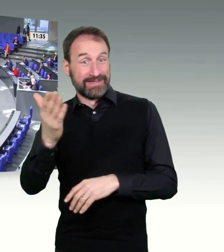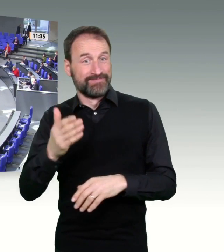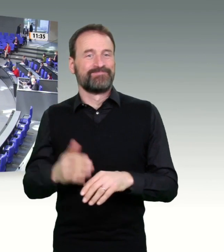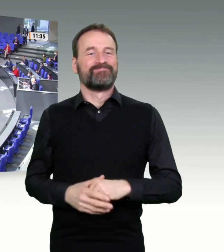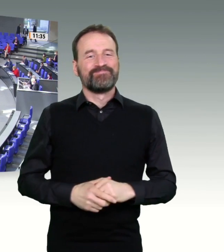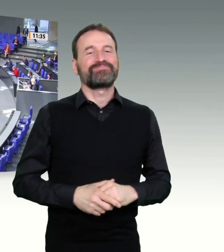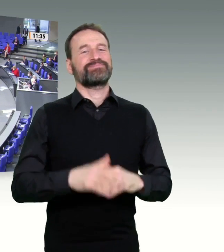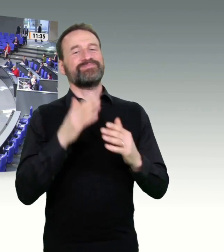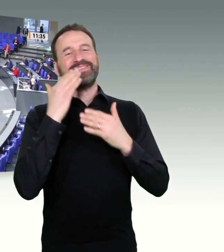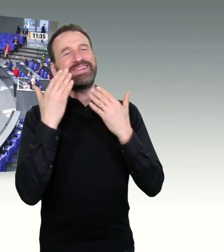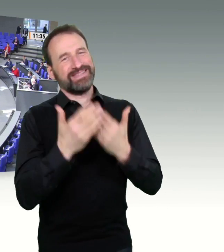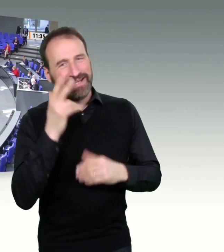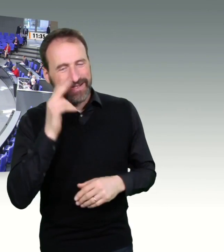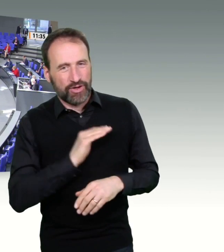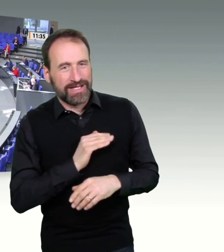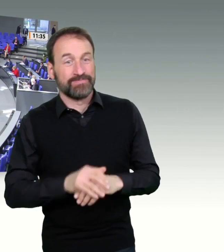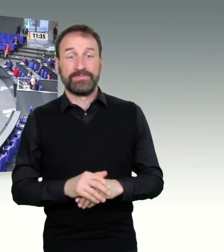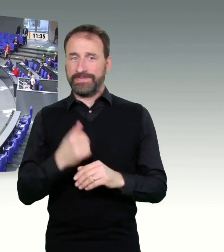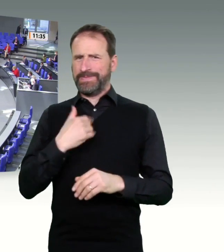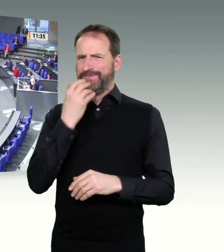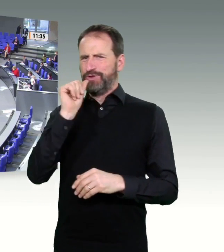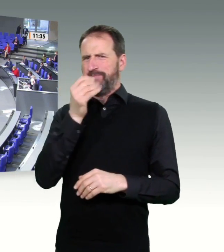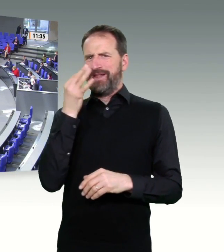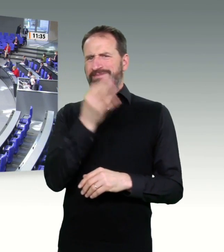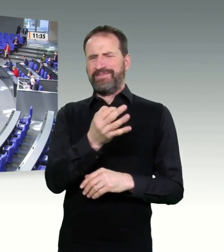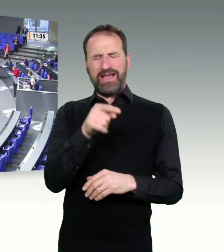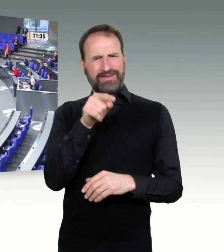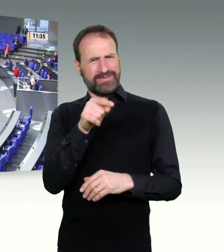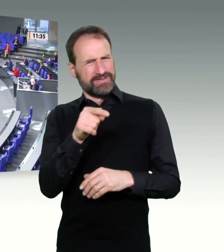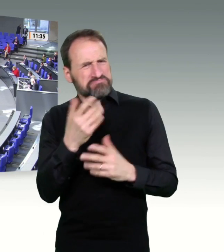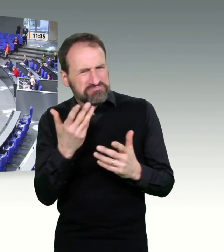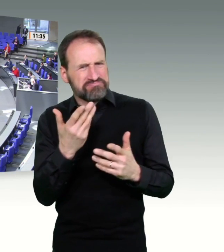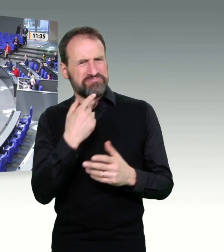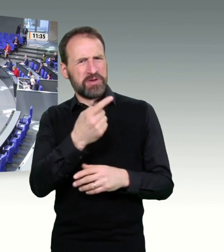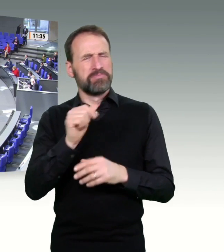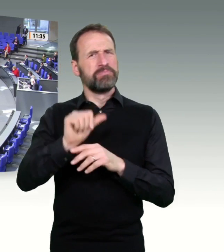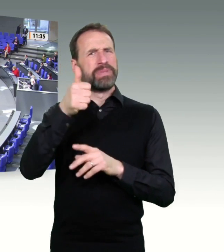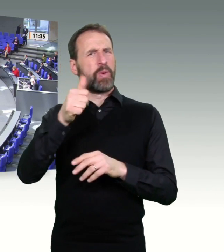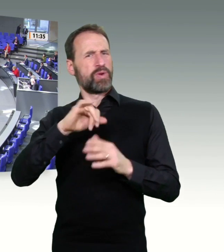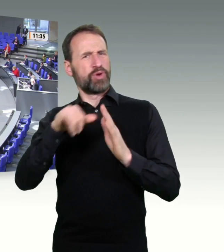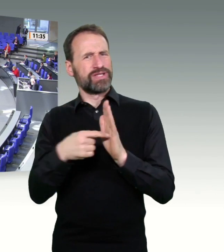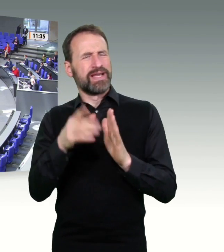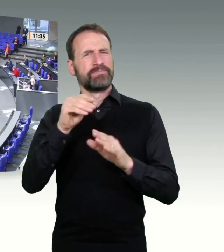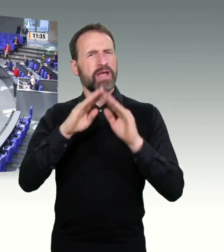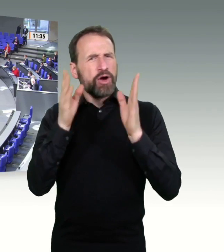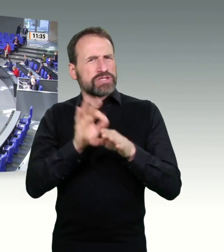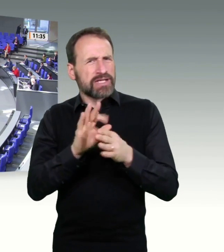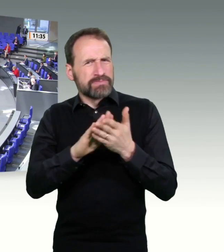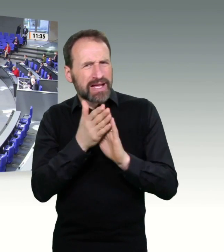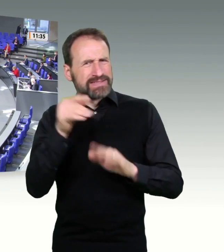Hausarztpraxen in Baden-Württemberg ist. Das hatten Sie nicht so spezifisch beantwortet. Baden-Württemberg startet natürlich auch am